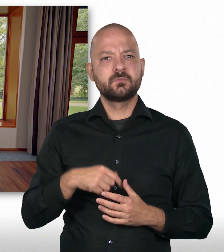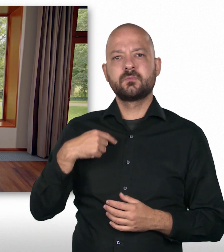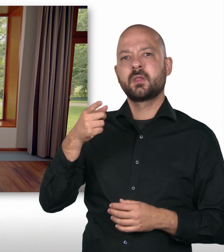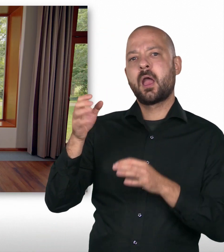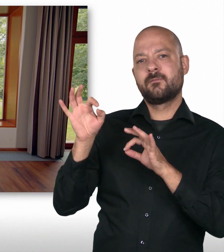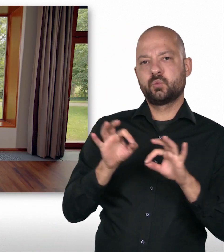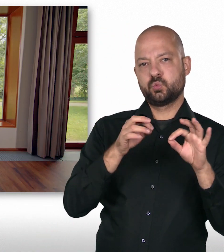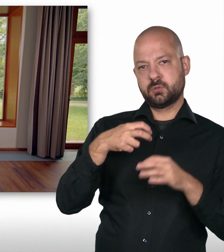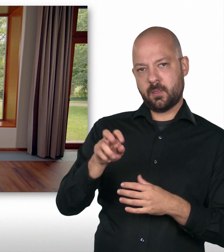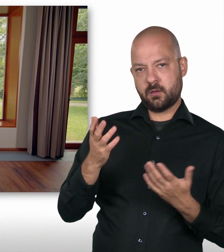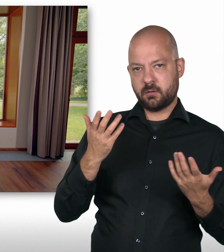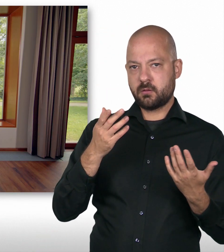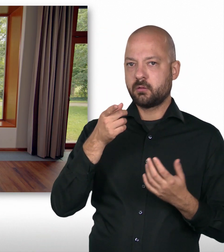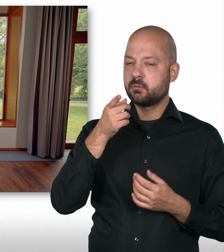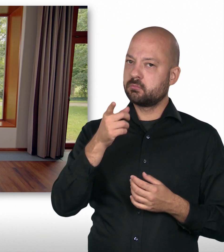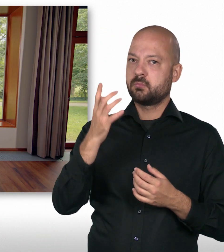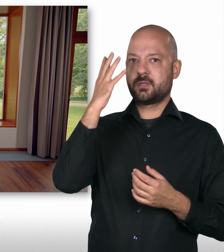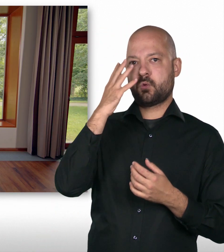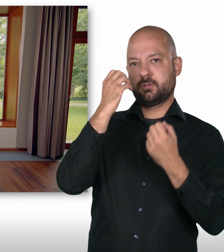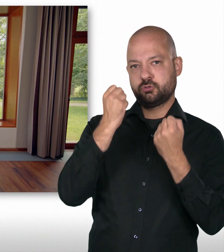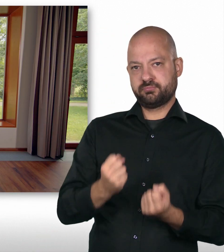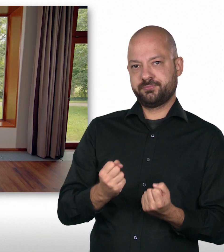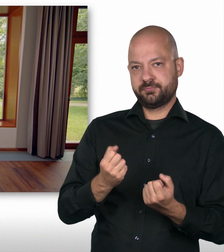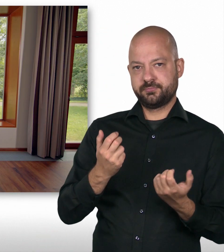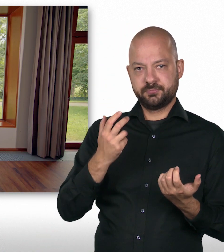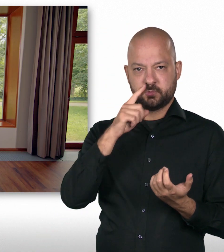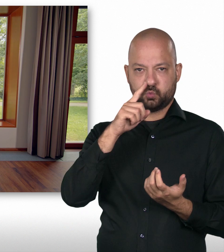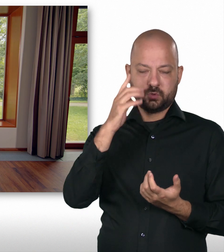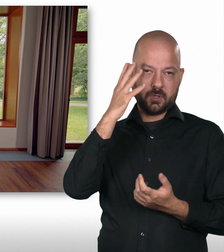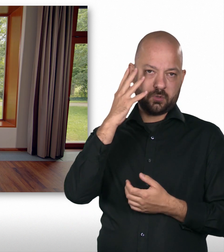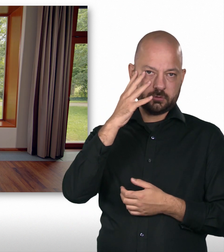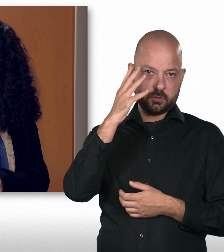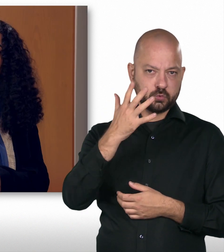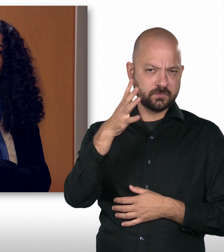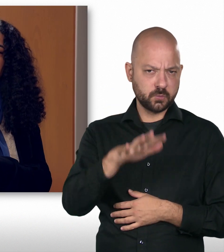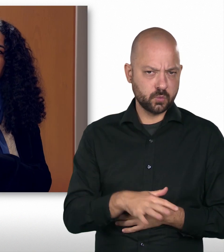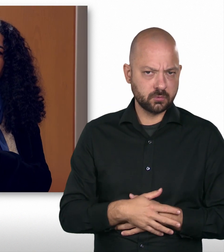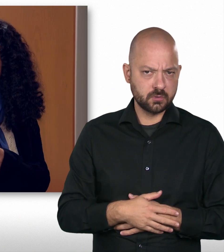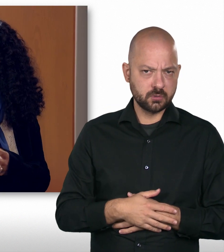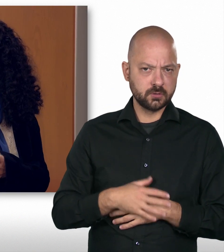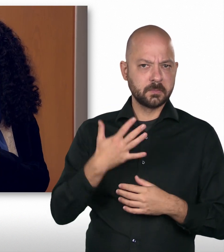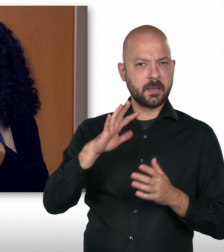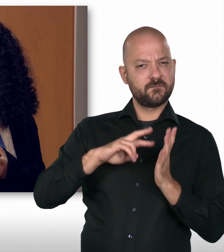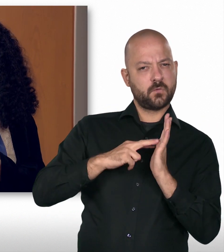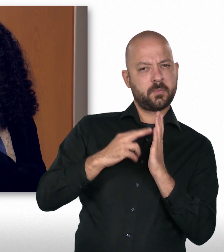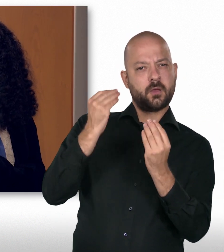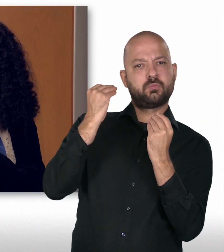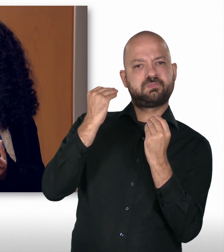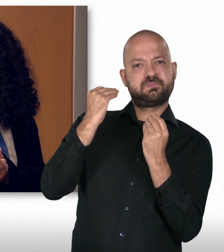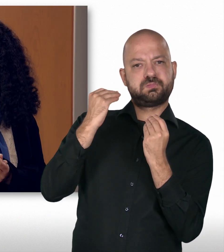hauptsächlich theoretisch oder eigentlich nur theoretisch gewesen. Der geht über fünf Monate. Dann, das ist so eine Vorbereitung auf die Praxis, die